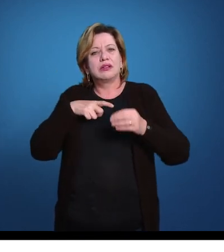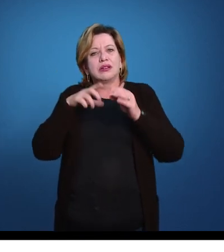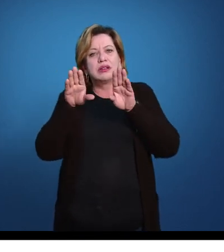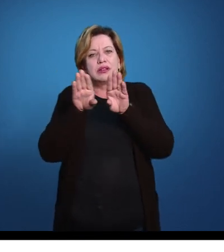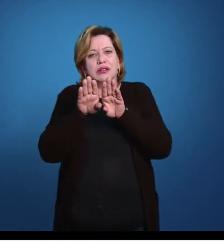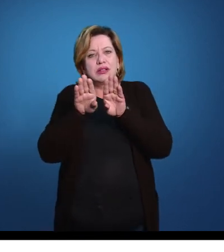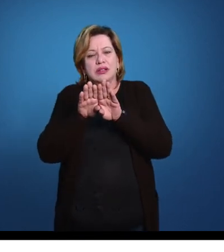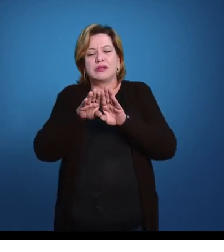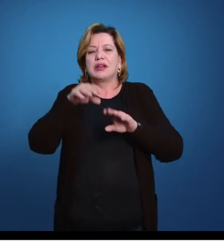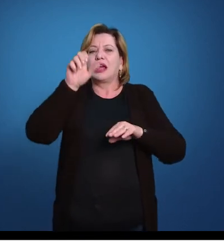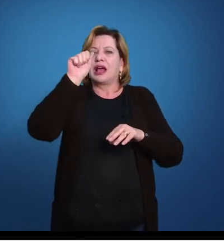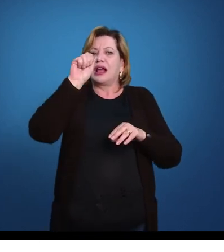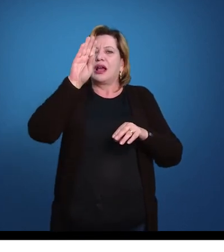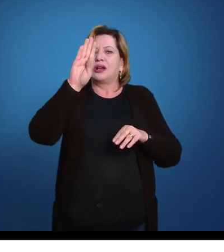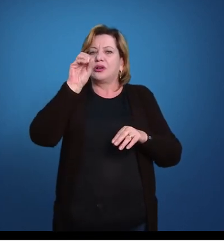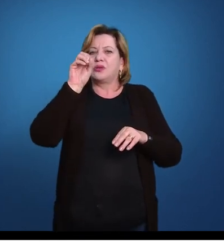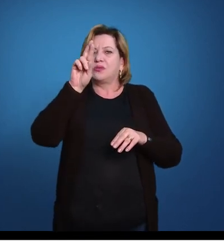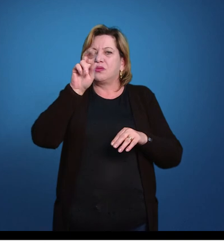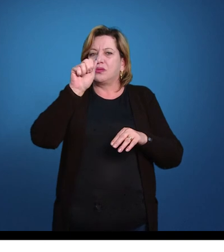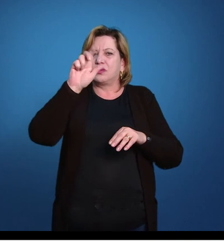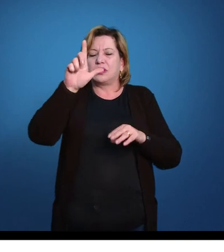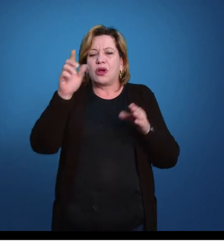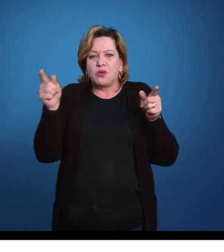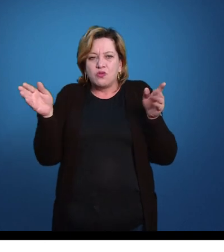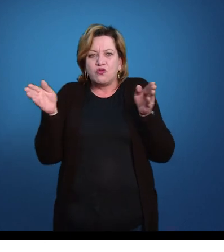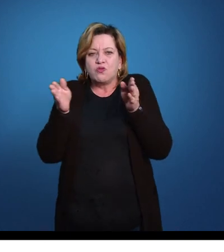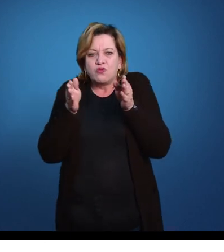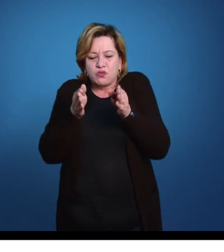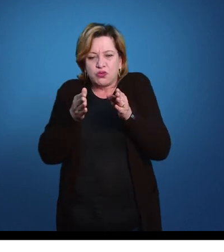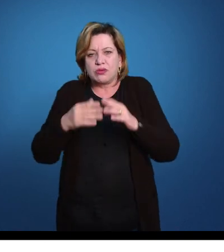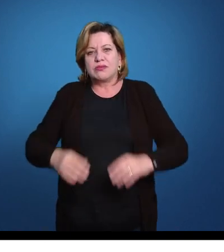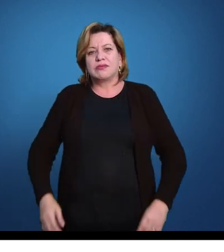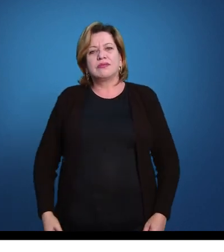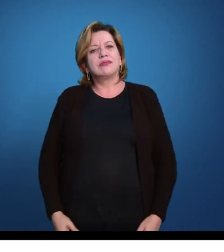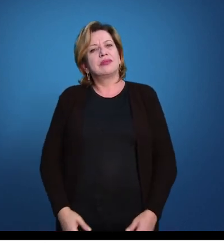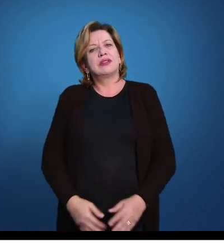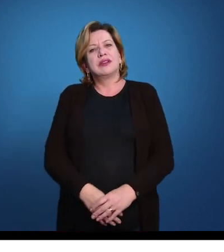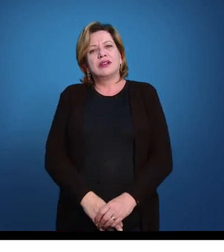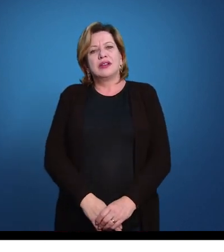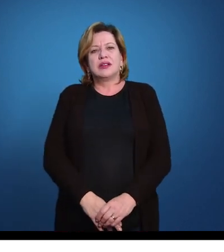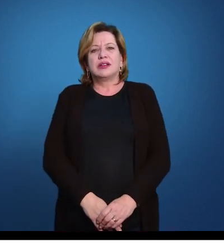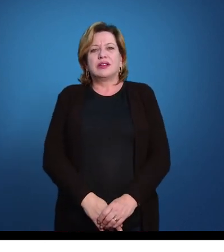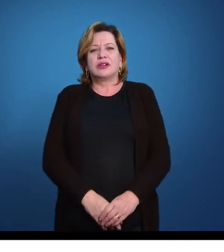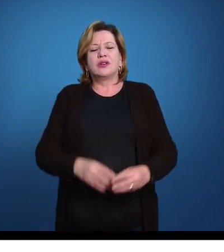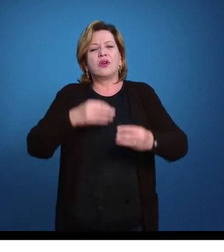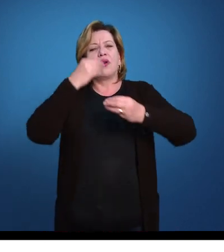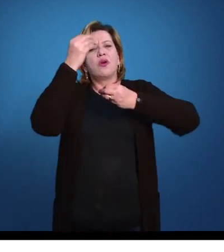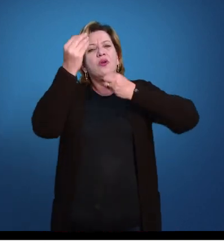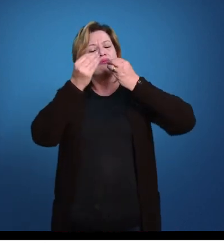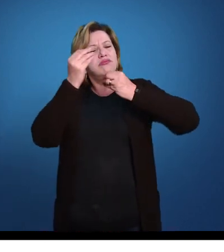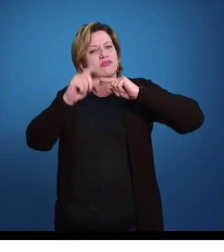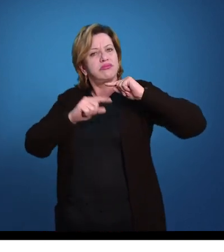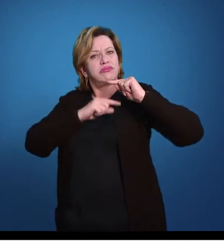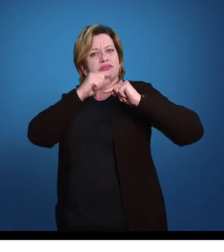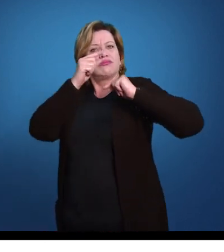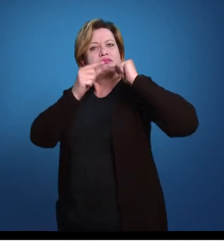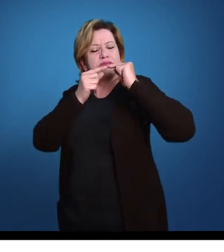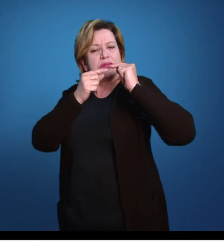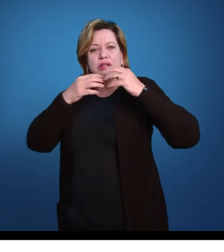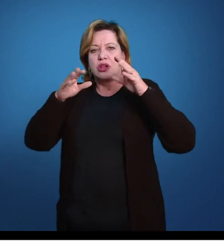aboral bastante encurtada aqui, né. Como é que foi a evolução da forma disso, né, então a forma